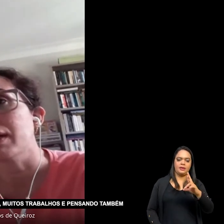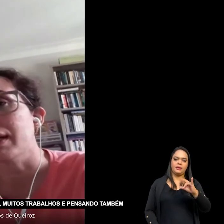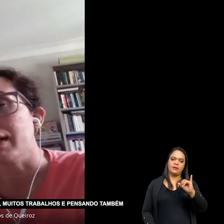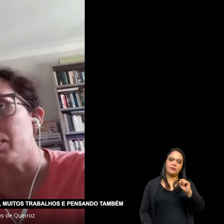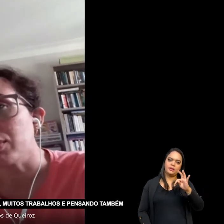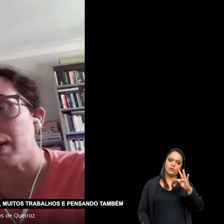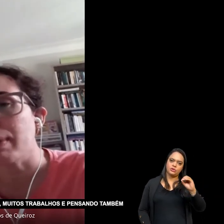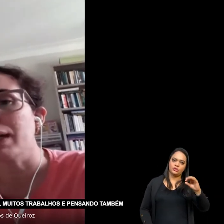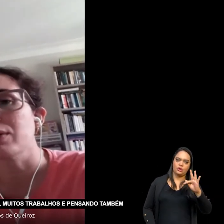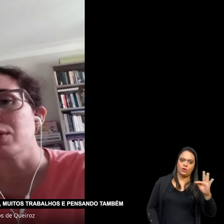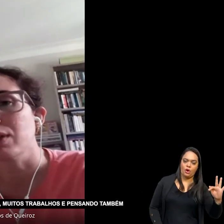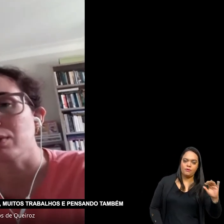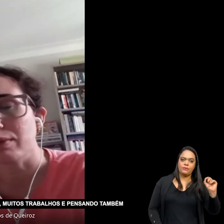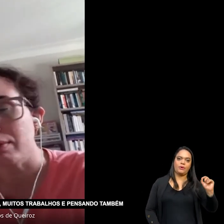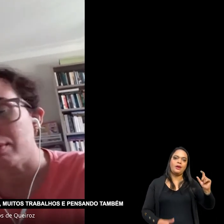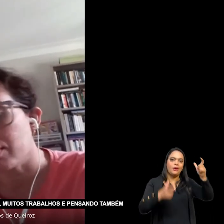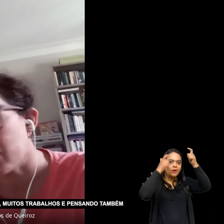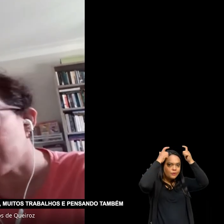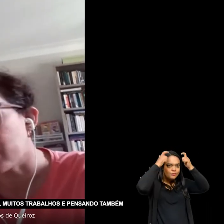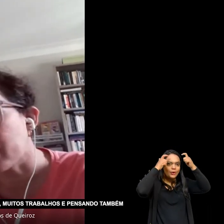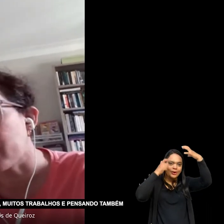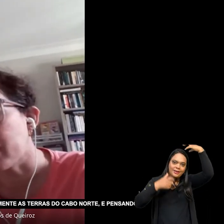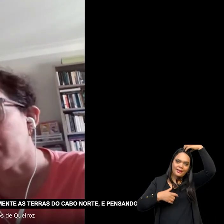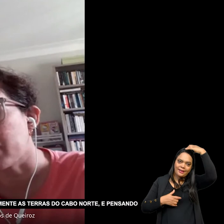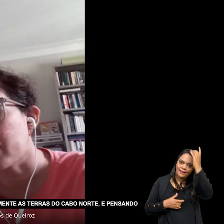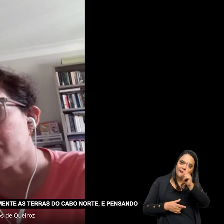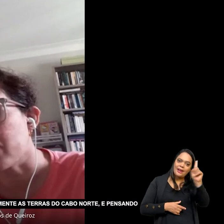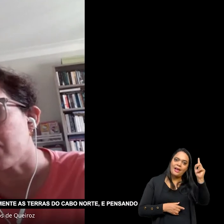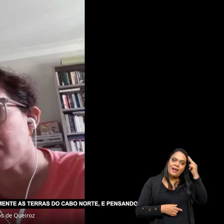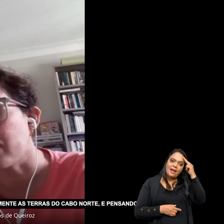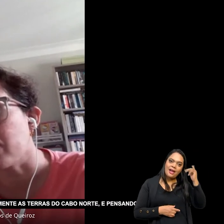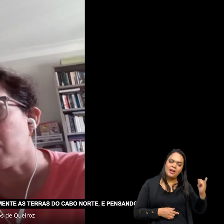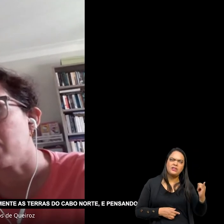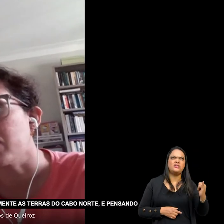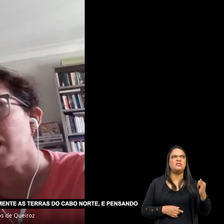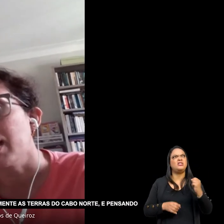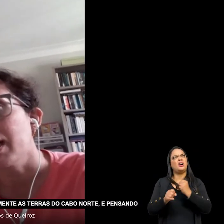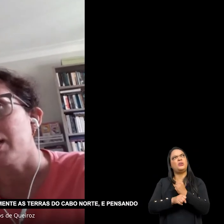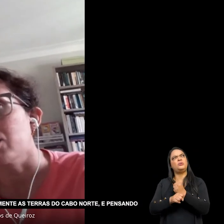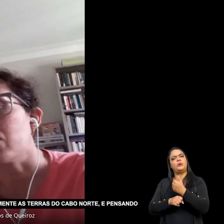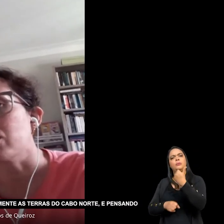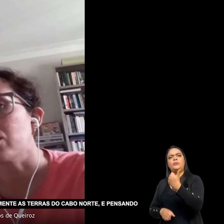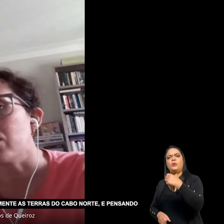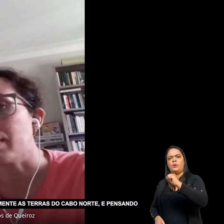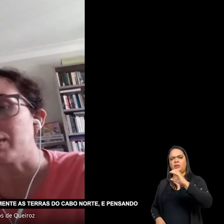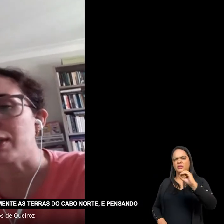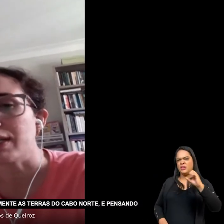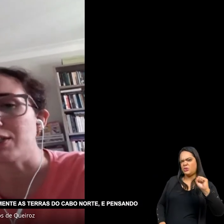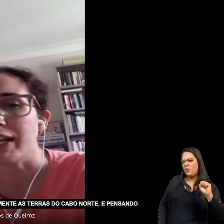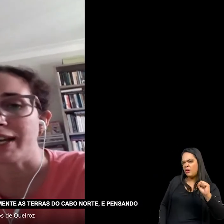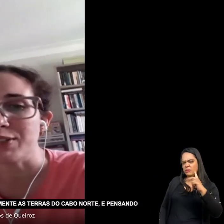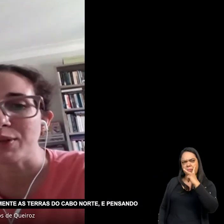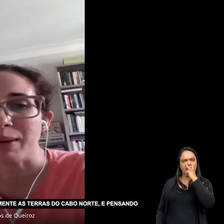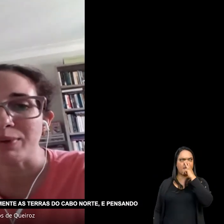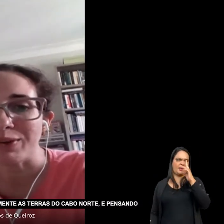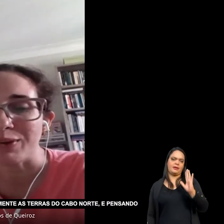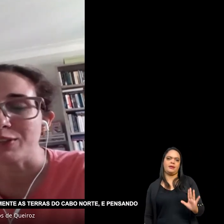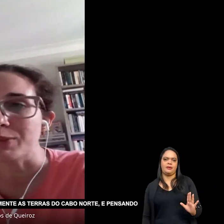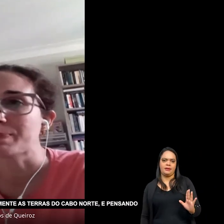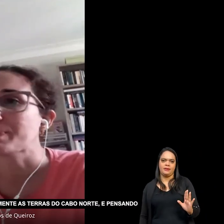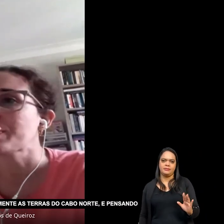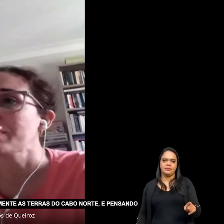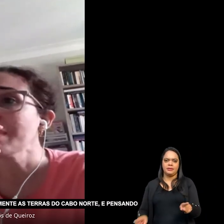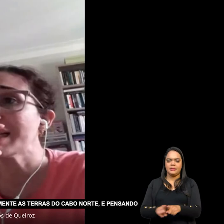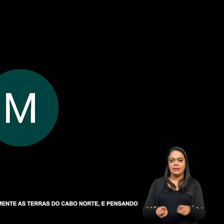Muitos trabalhos Estou citando também O trabalho do professor Flávio Gomes Discute justamente As terras do Cabo